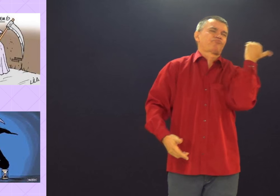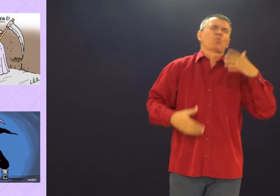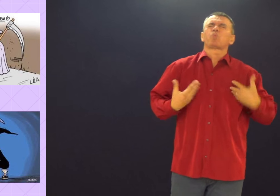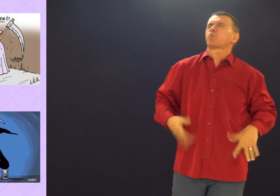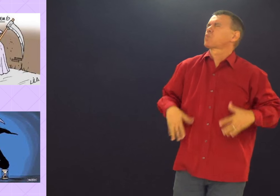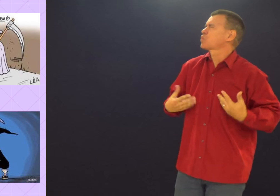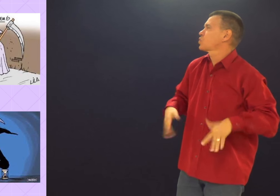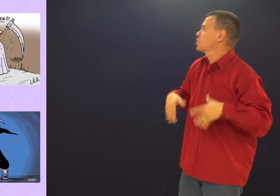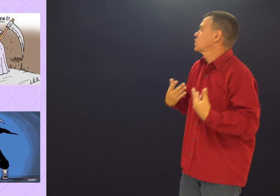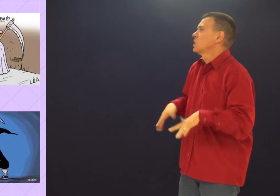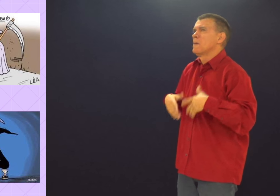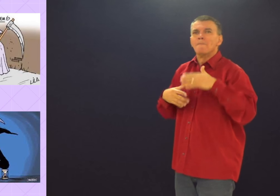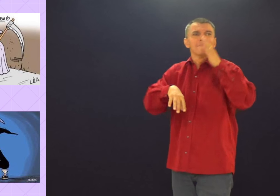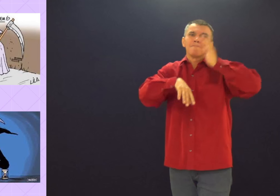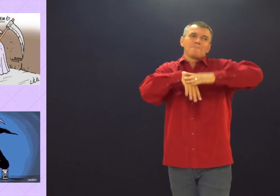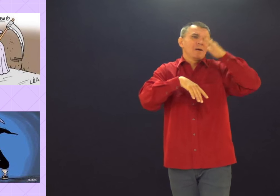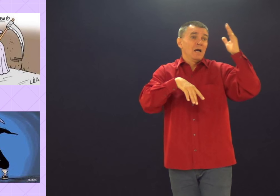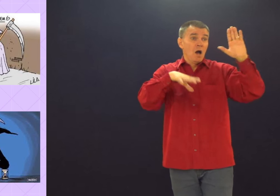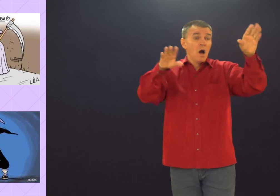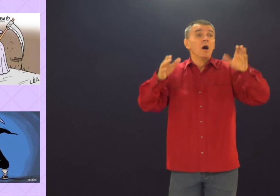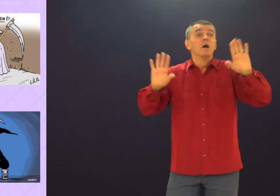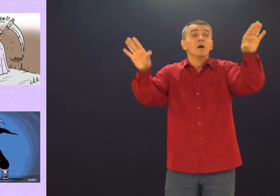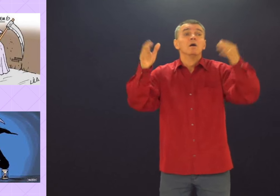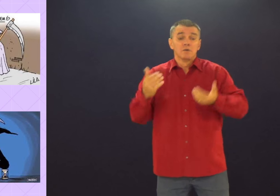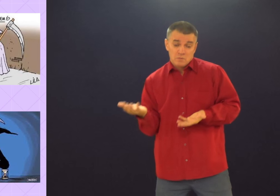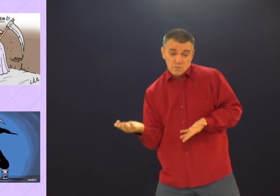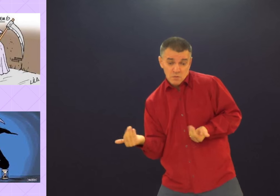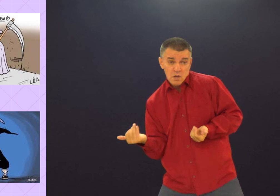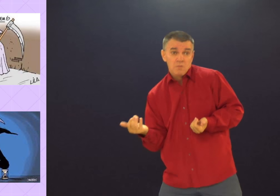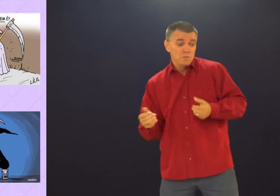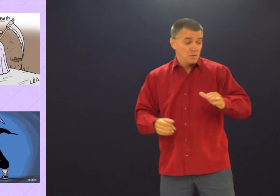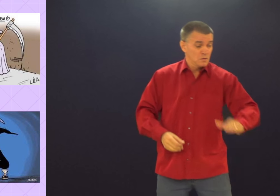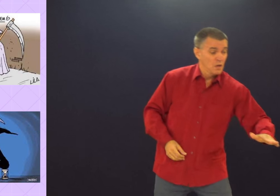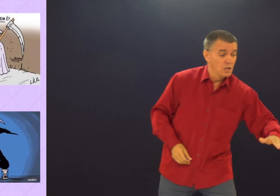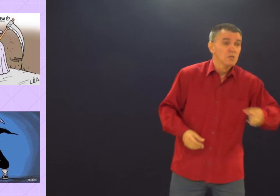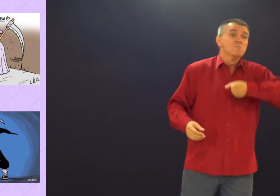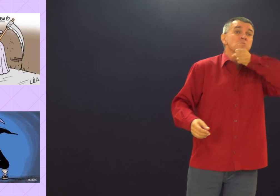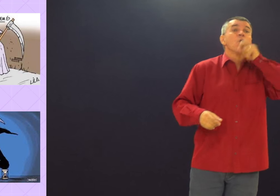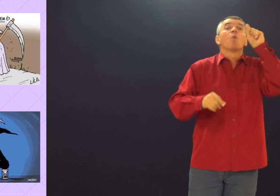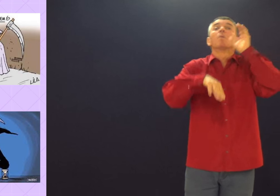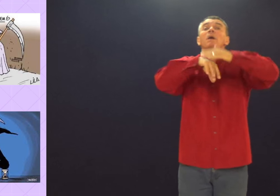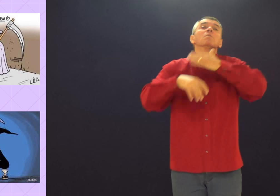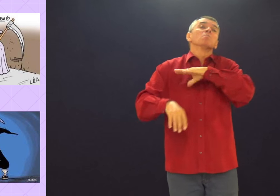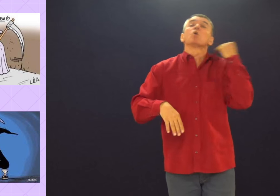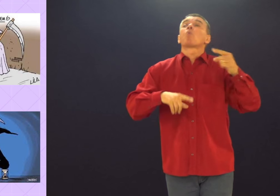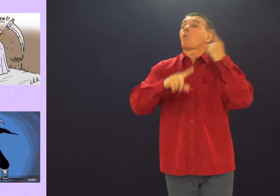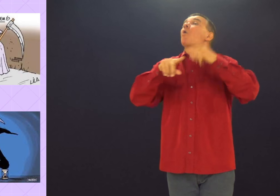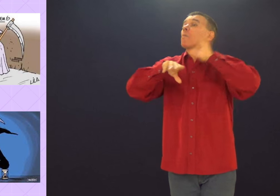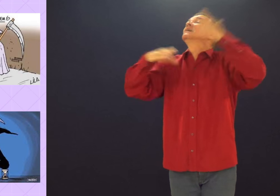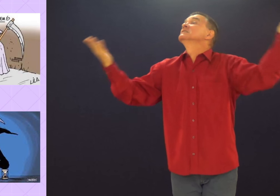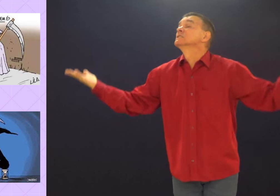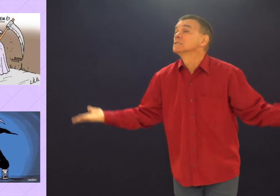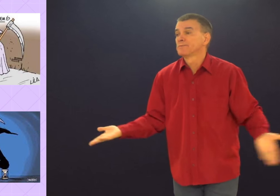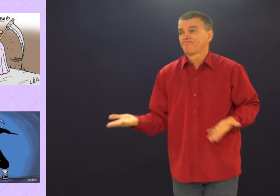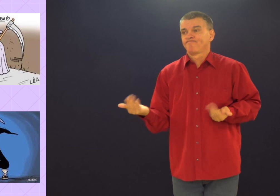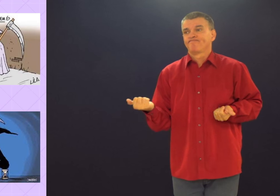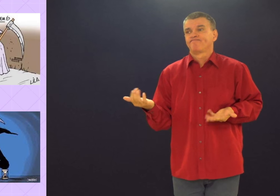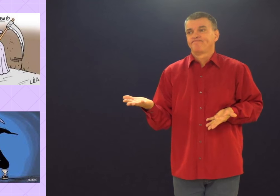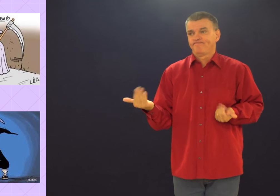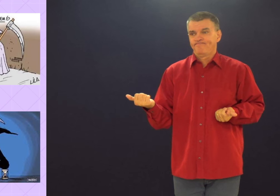Muitos jovens estão morrendo ativamente. Muitos e muitos. Mais do que pessoas de outras idades. Quem você acha que é mais ou mais? Criança?